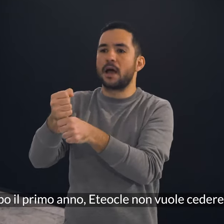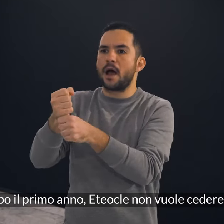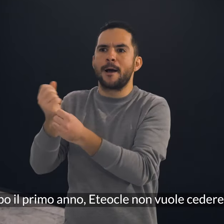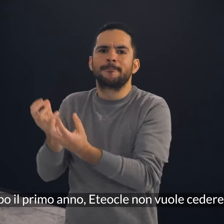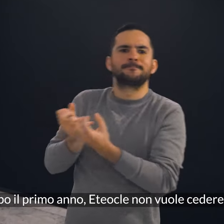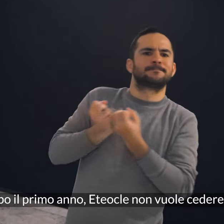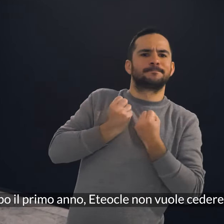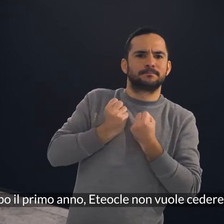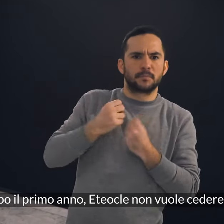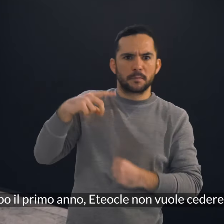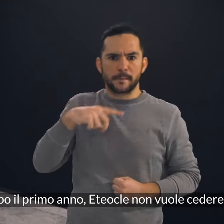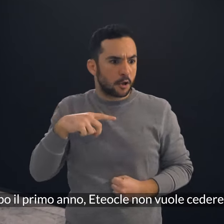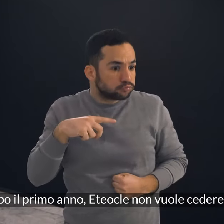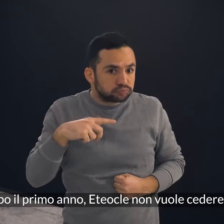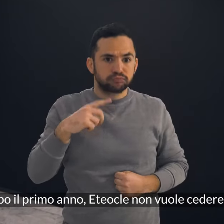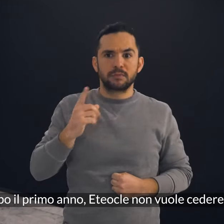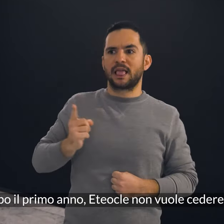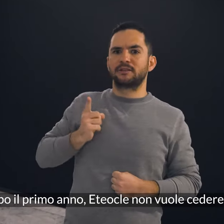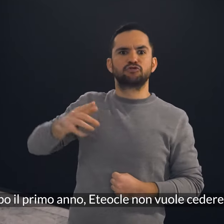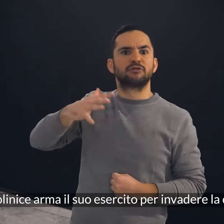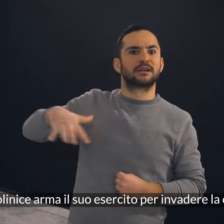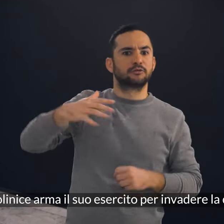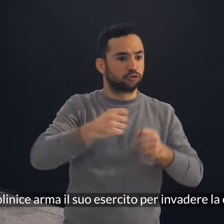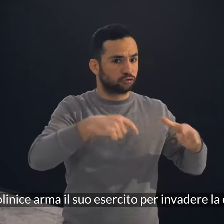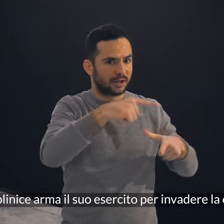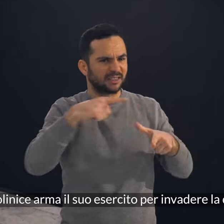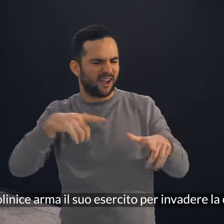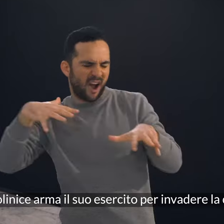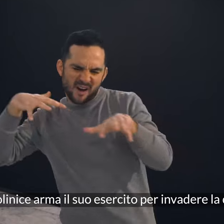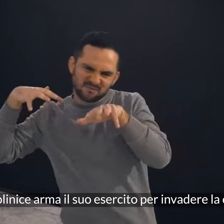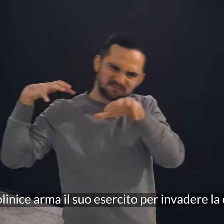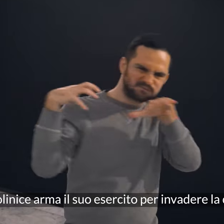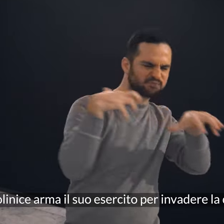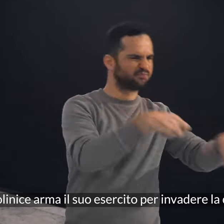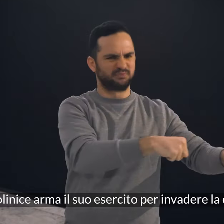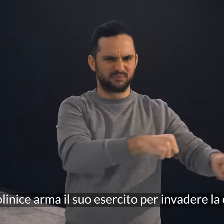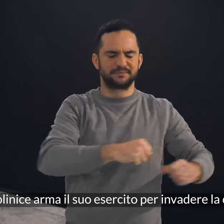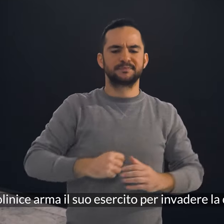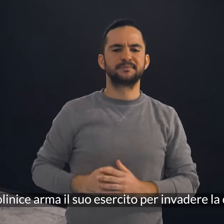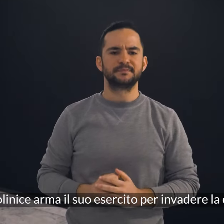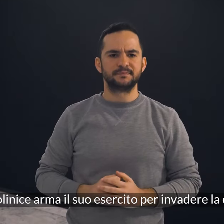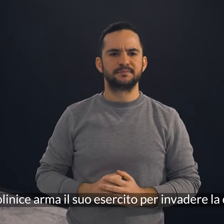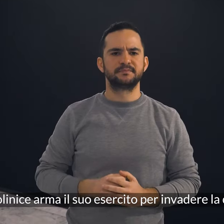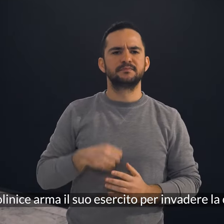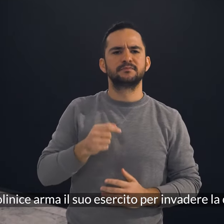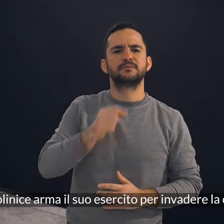anno, Eteocle non vuole cedere il trono e Polinice arma il suo esercito per invadere la città.